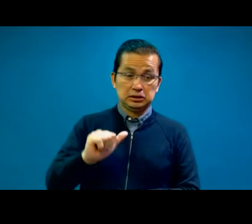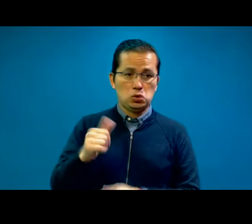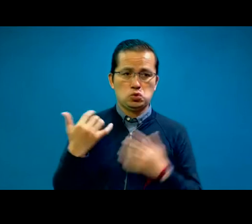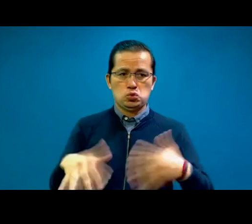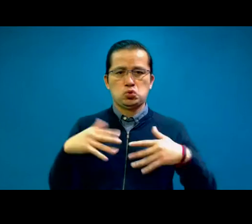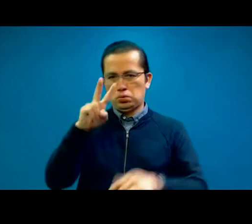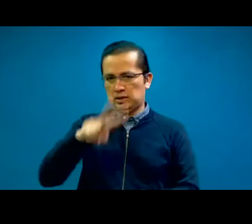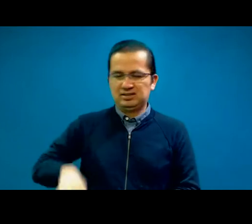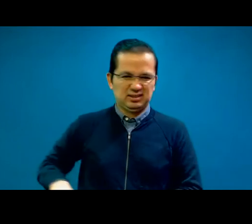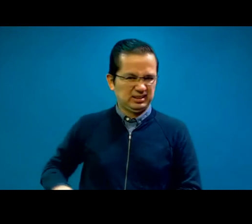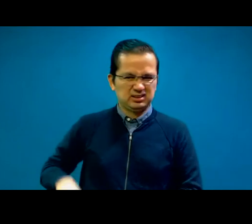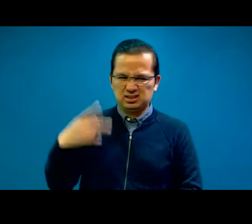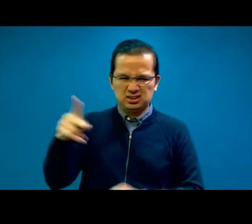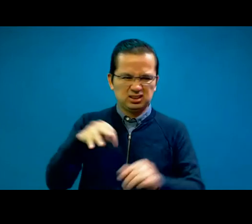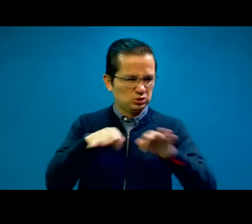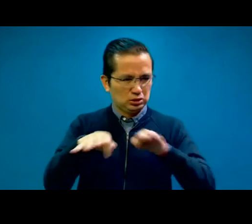te mando saluditos.